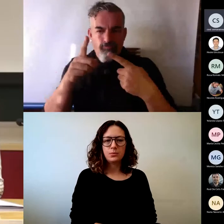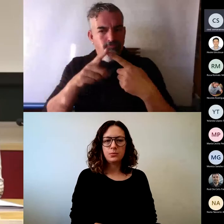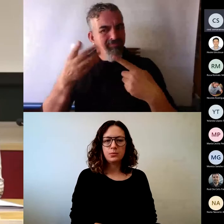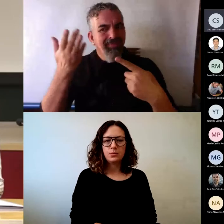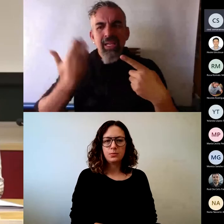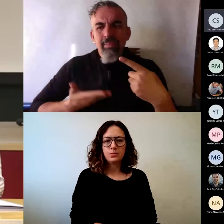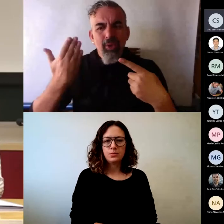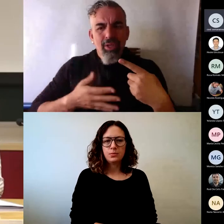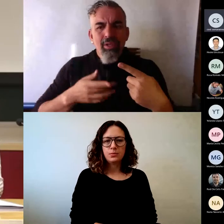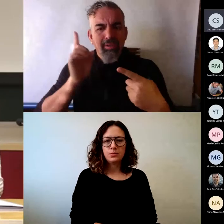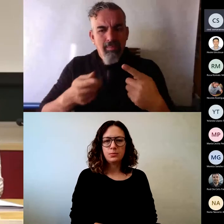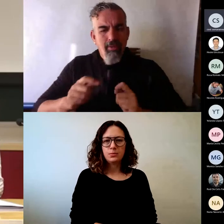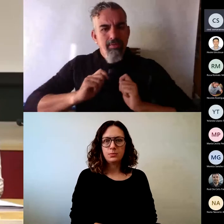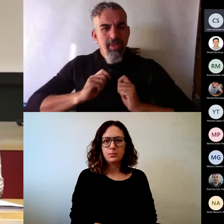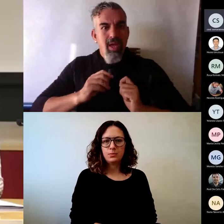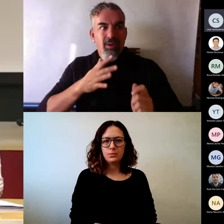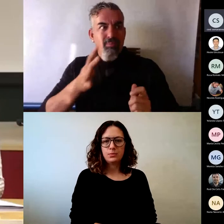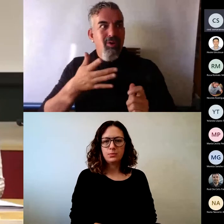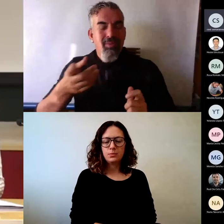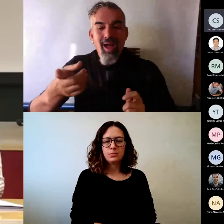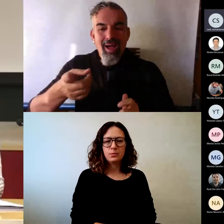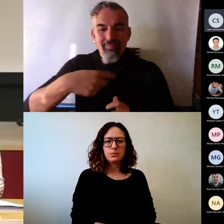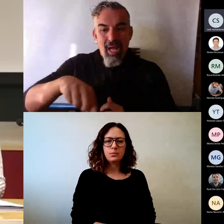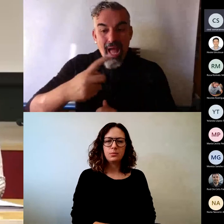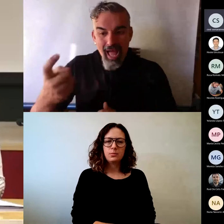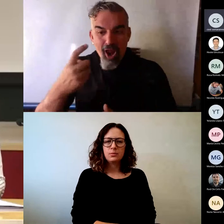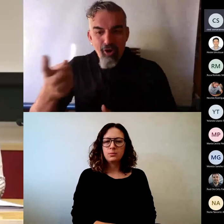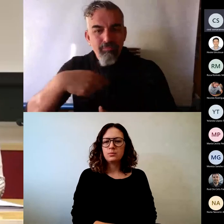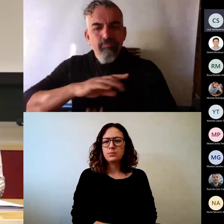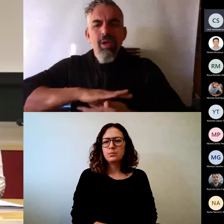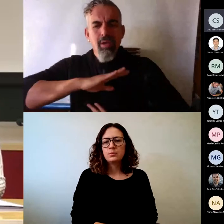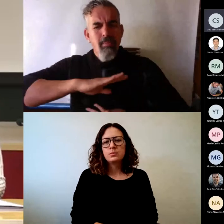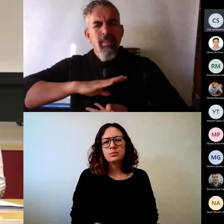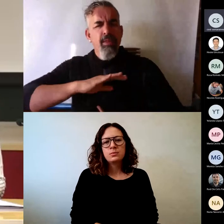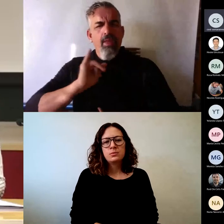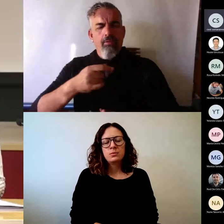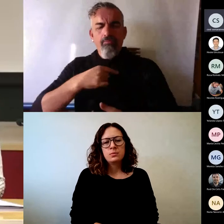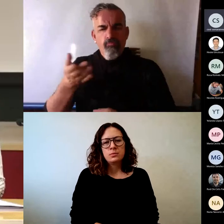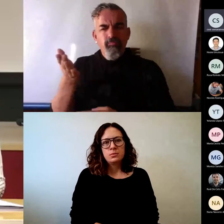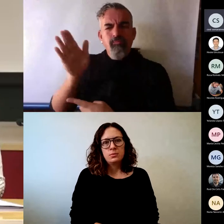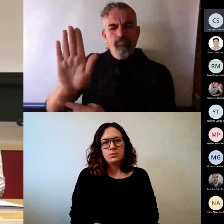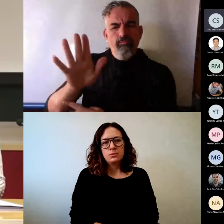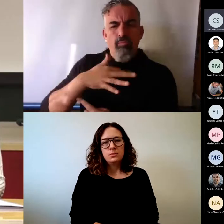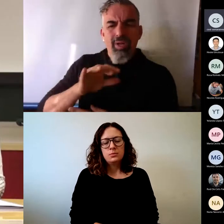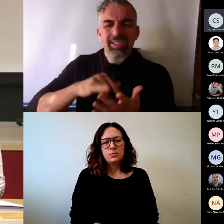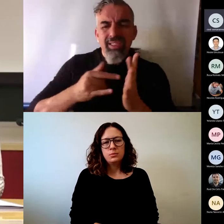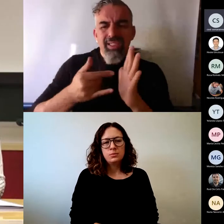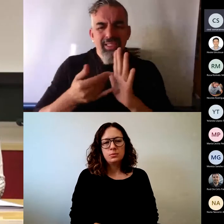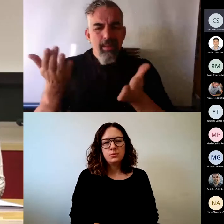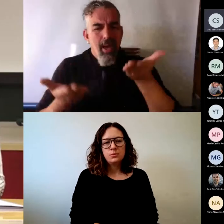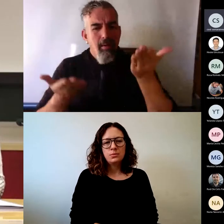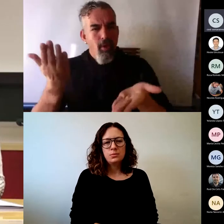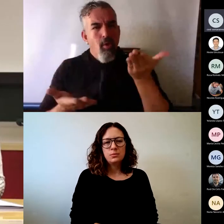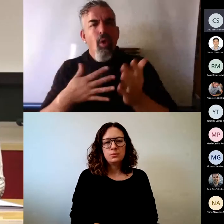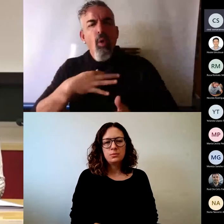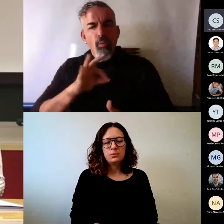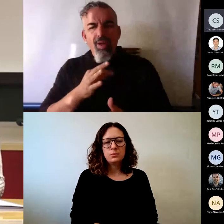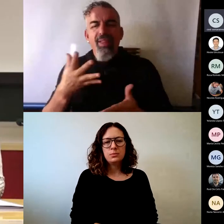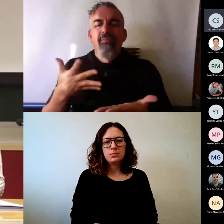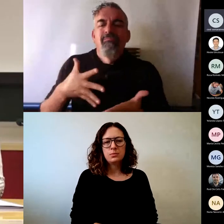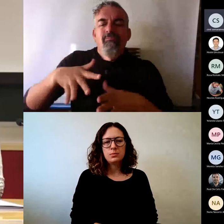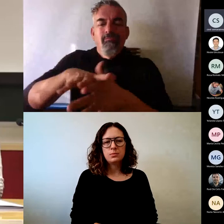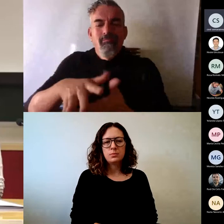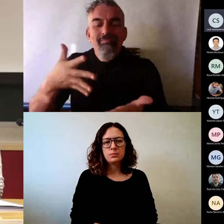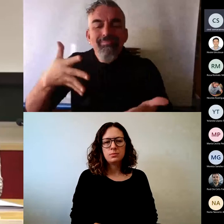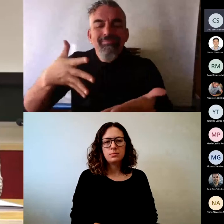tengamos miedo porque ellos son muy capaces y podemos plantearles sistemas de evaluación que se van a implicar y que van a